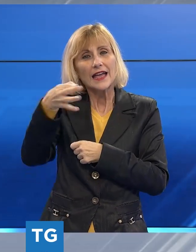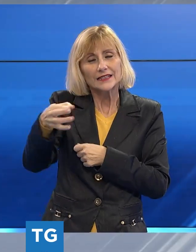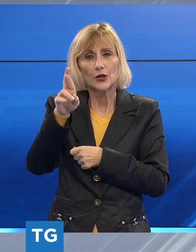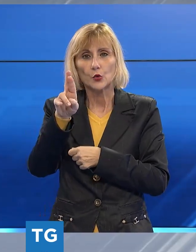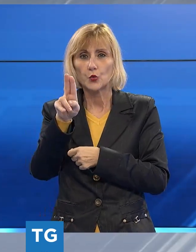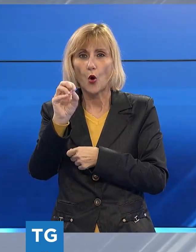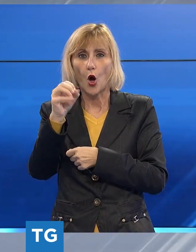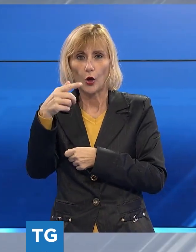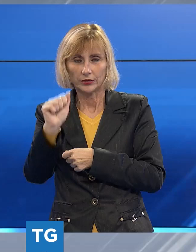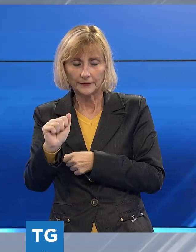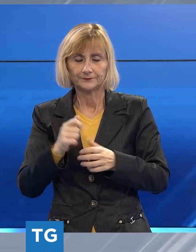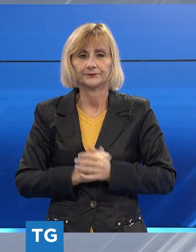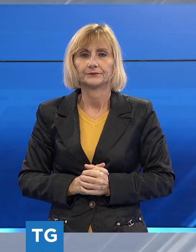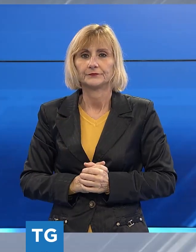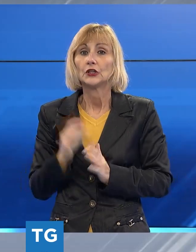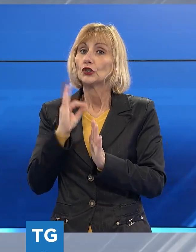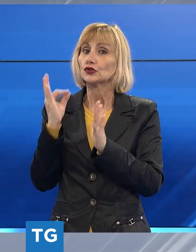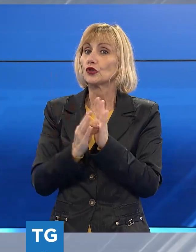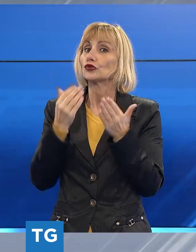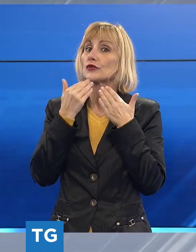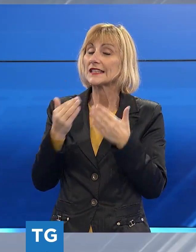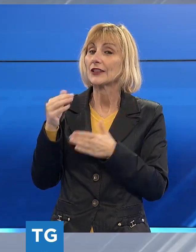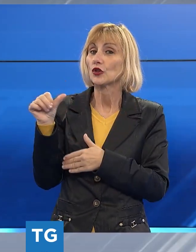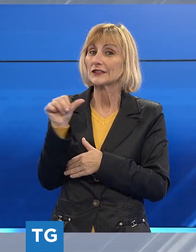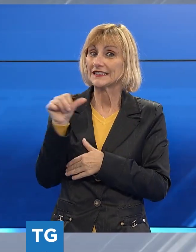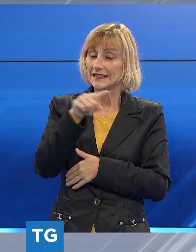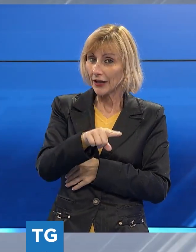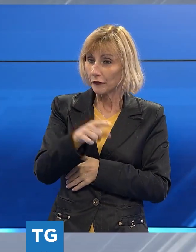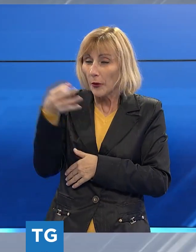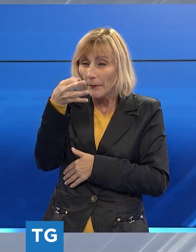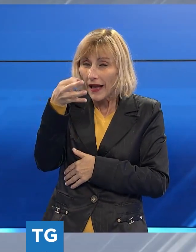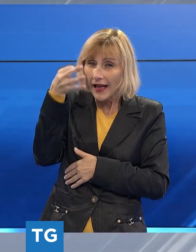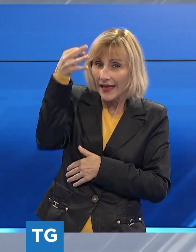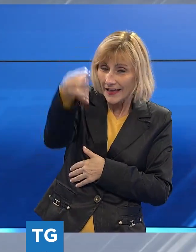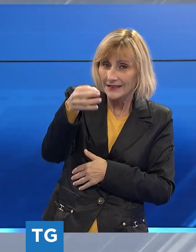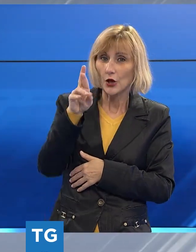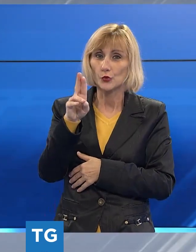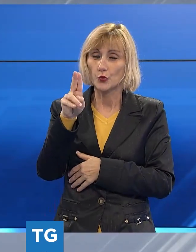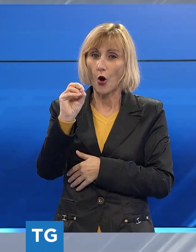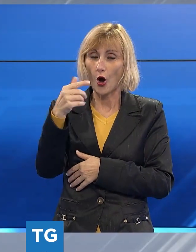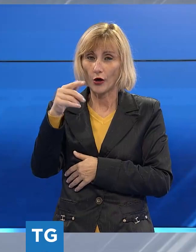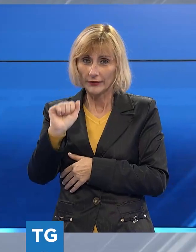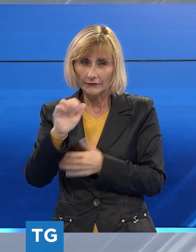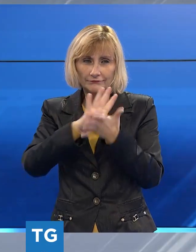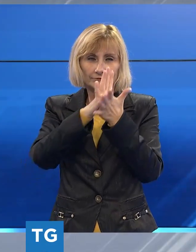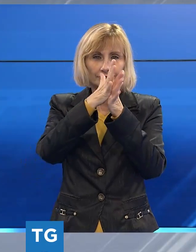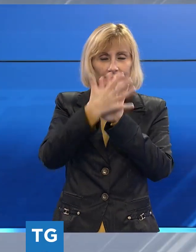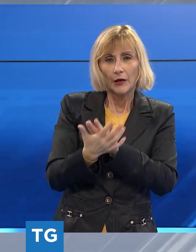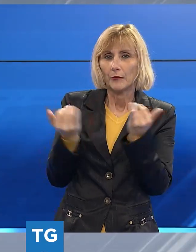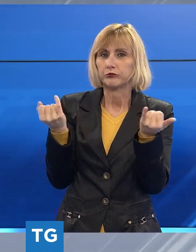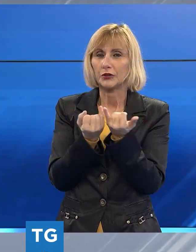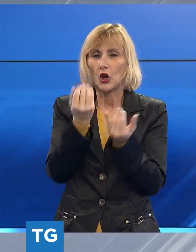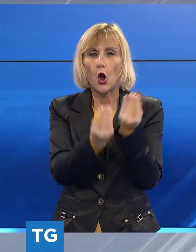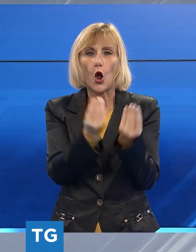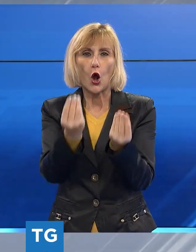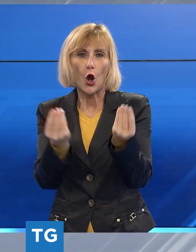Come da tradizione, nel giorno di Santo Stefano, il borgo collinare di Ruota nel comune di Capannori si è trasformato in una piccola betremme dove